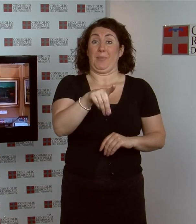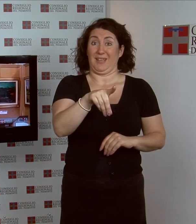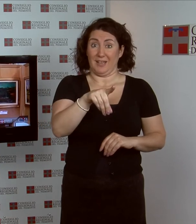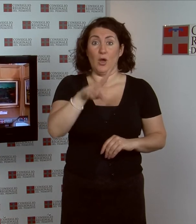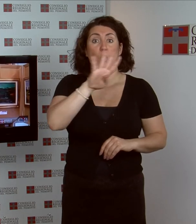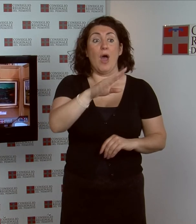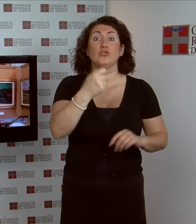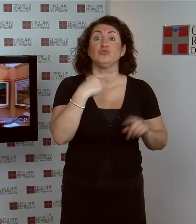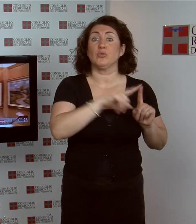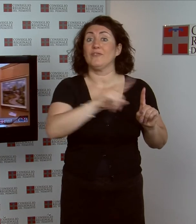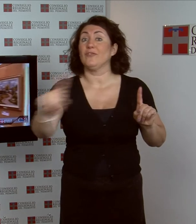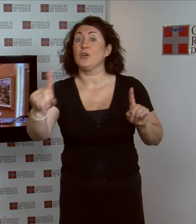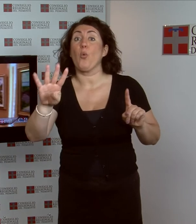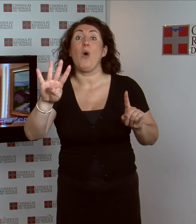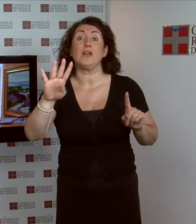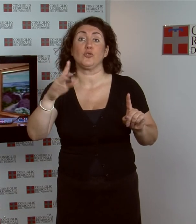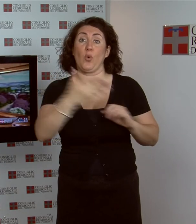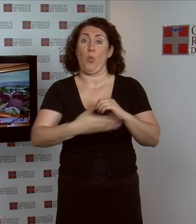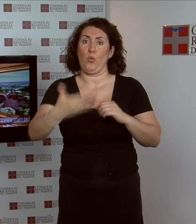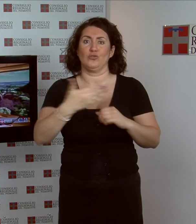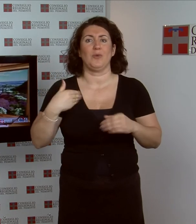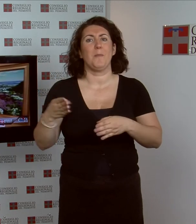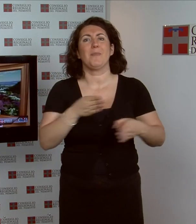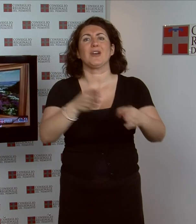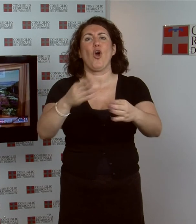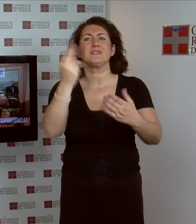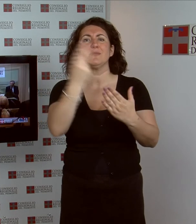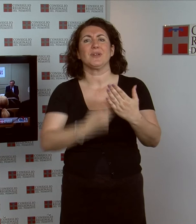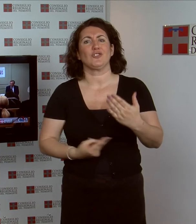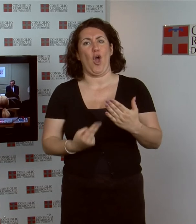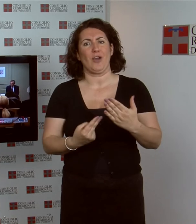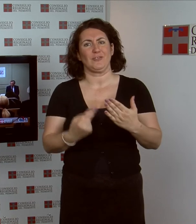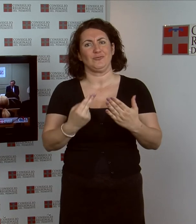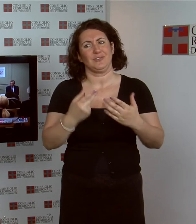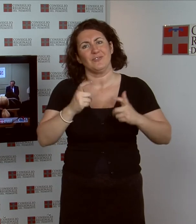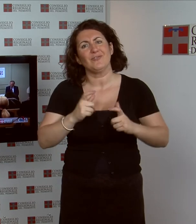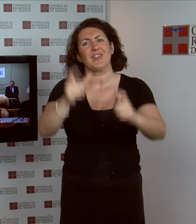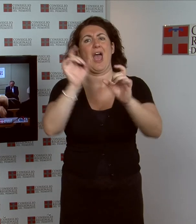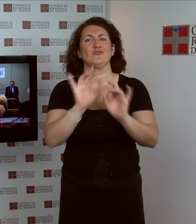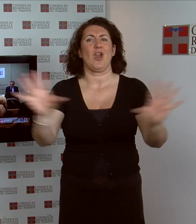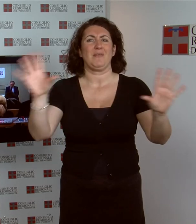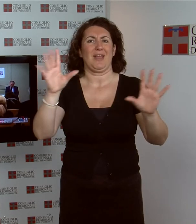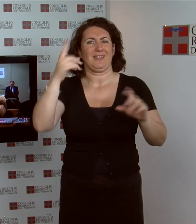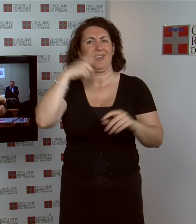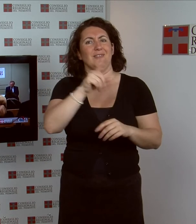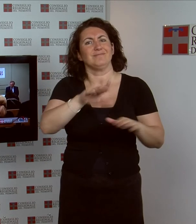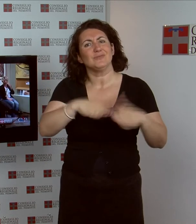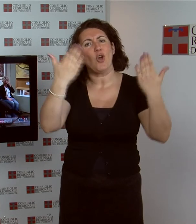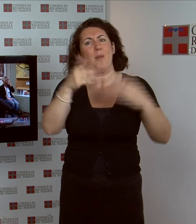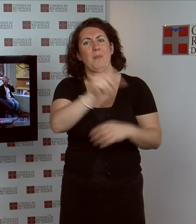percorsi pittorici nel viaggio verso la libertà dei popoli. Alla presentazione dell'allestimento, curato dal comune di Torre Canavese, sono